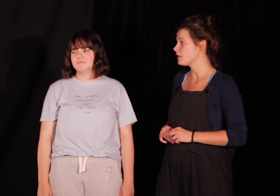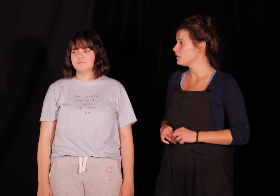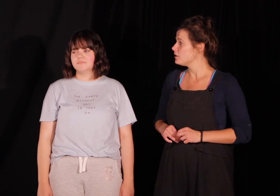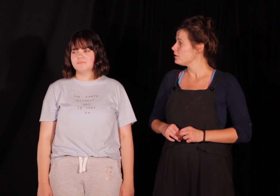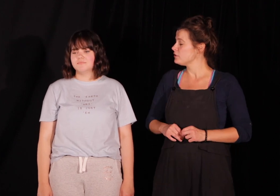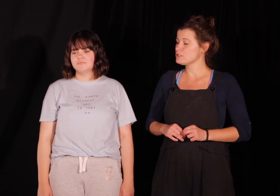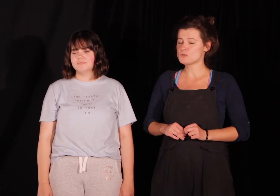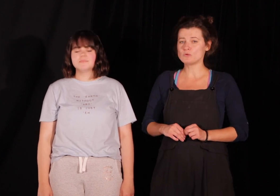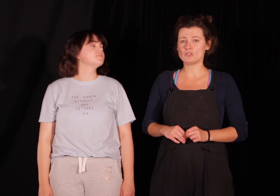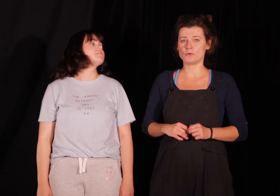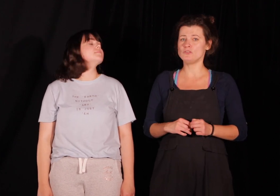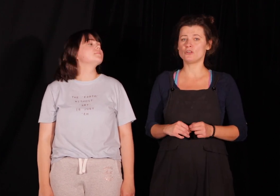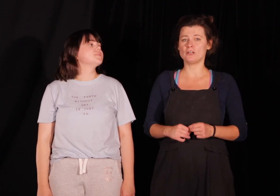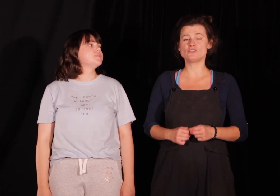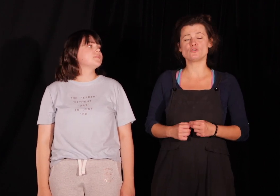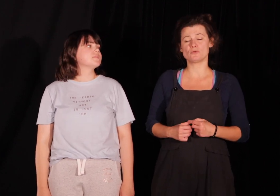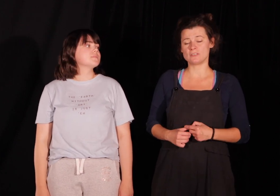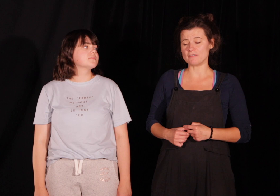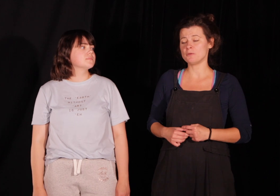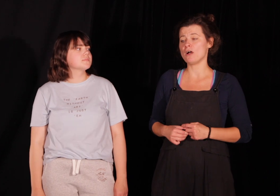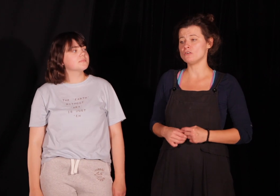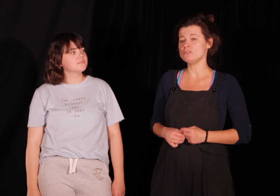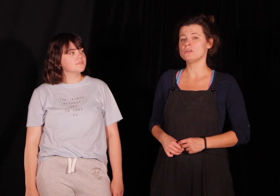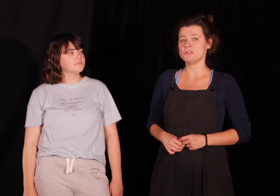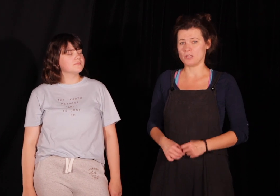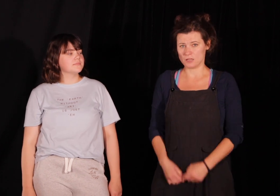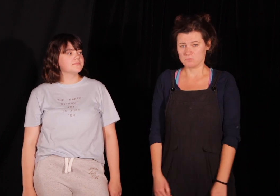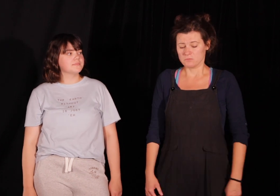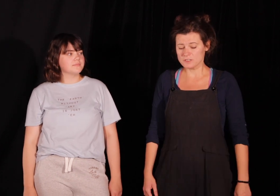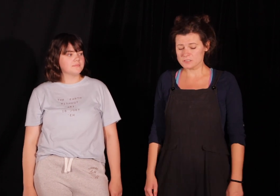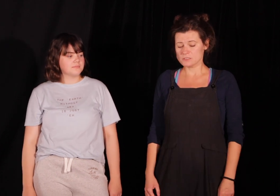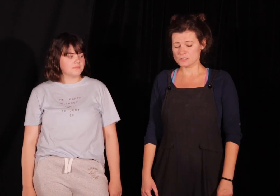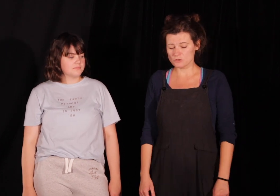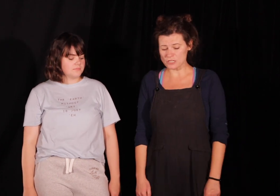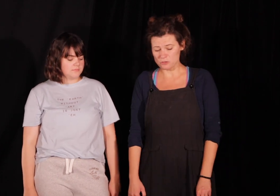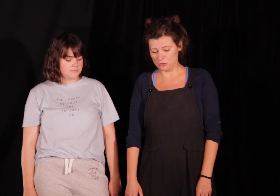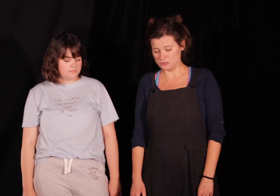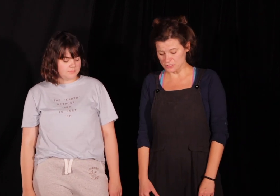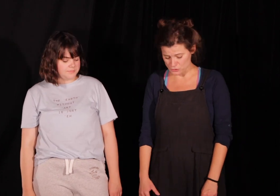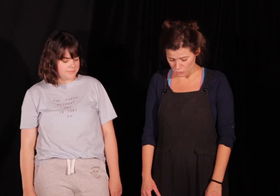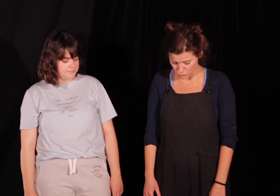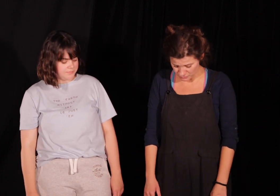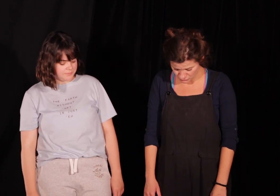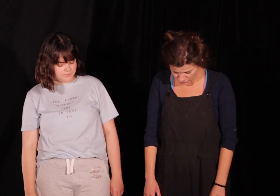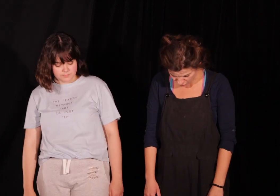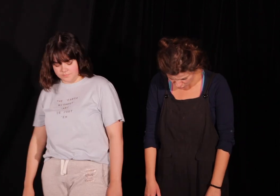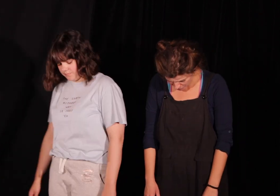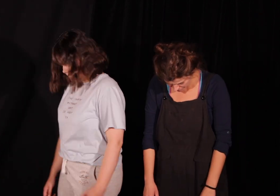i jest im smutno bo inni koledzy już potrafią a oni nie więc z tego żalu oni też rolują ten swój kręgosłup w